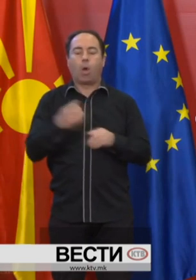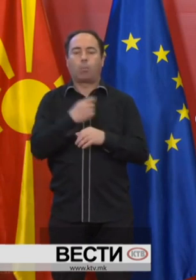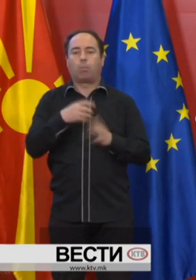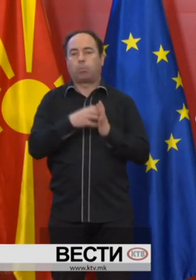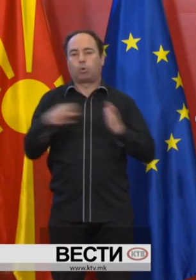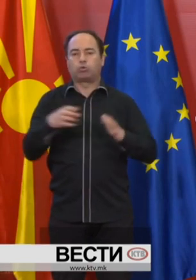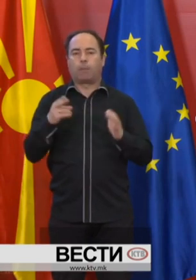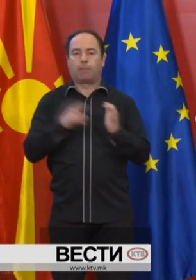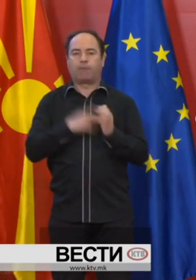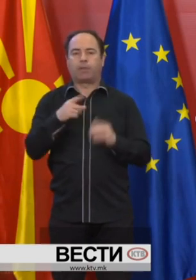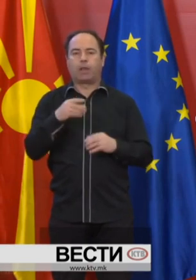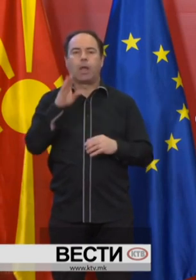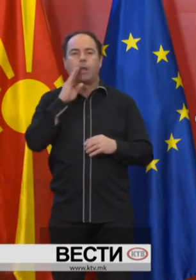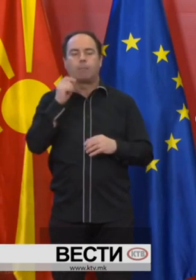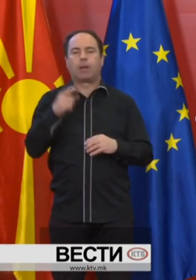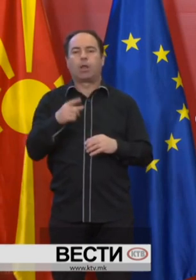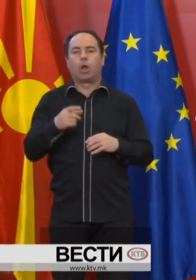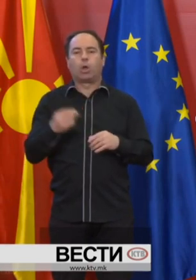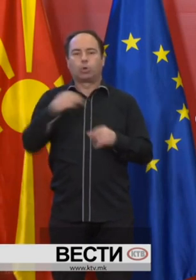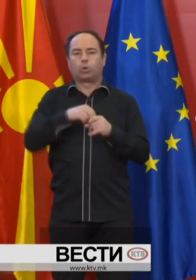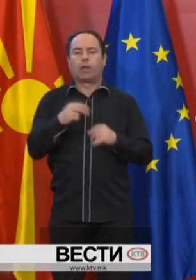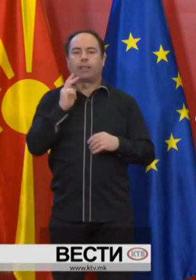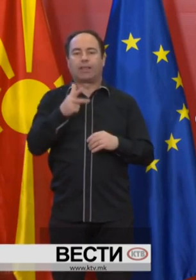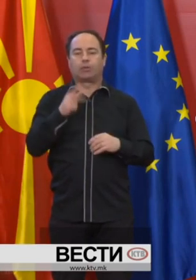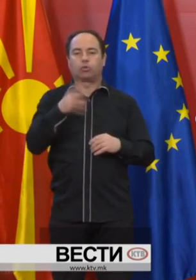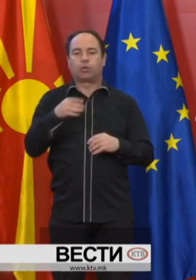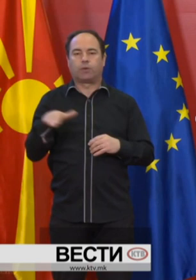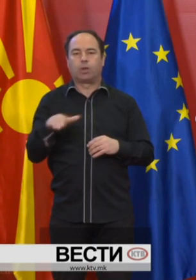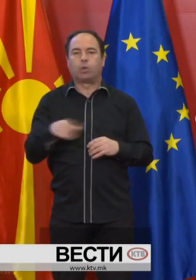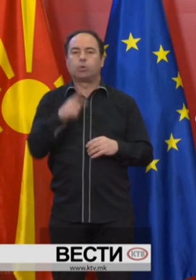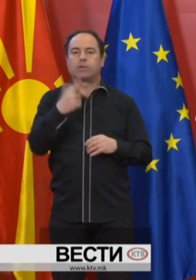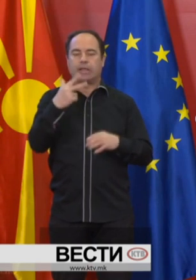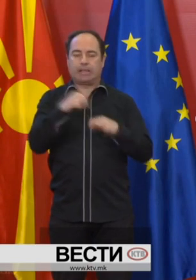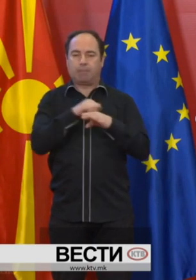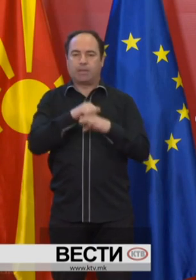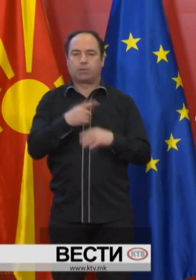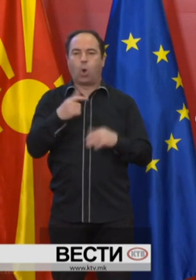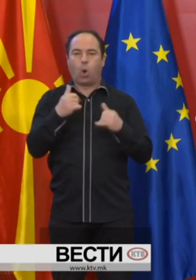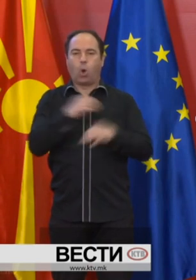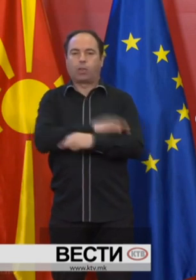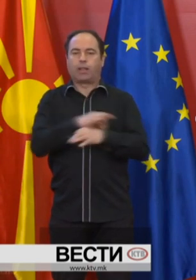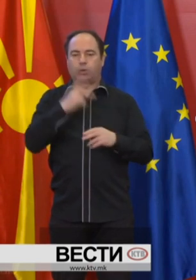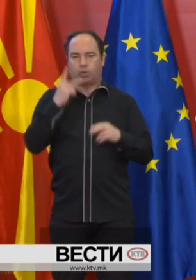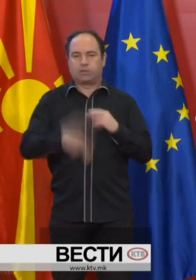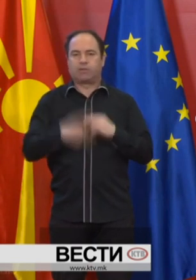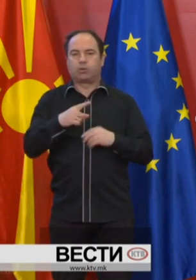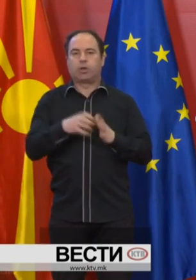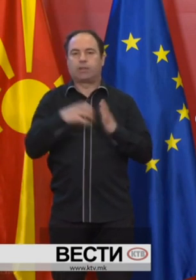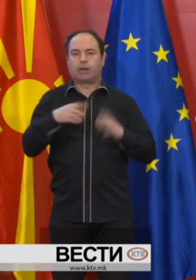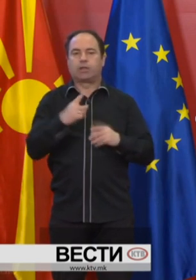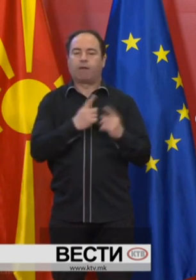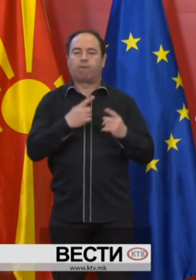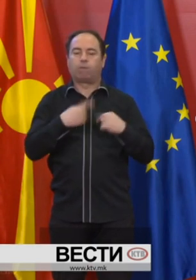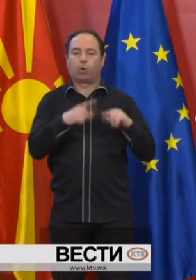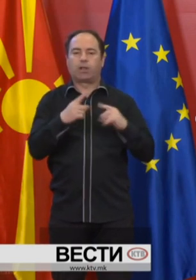продолжување на правото на родителски додаток за трето и четврто дете и тоа за три месеци од денот на истекот на трејањето на водредната